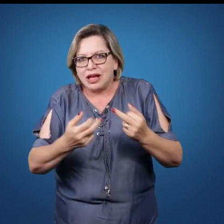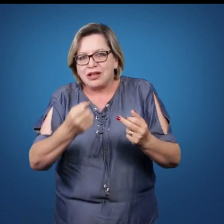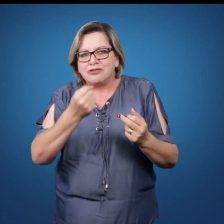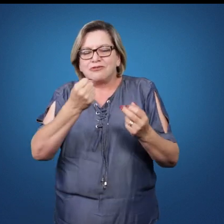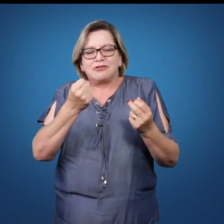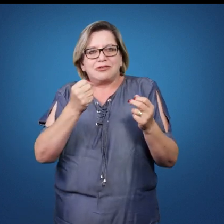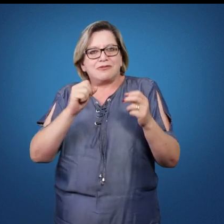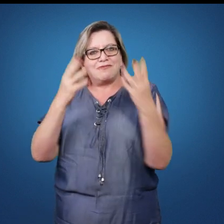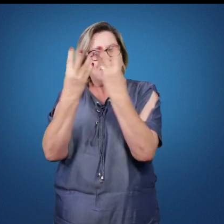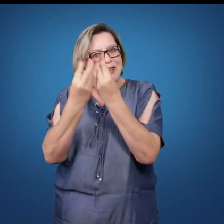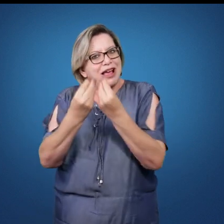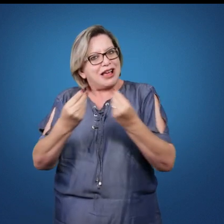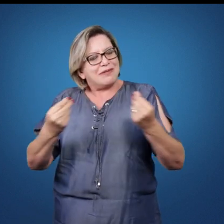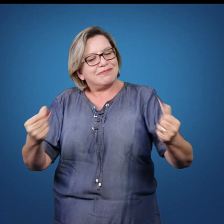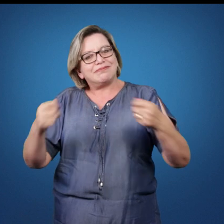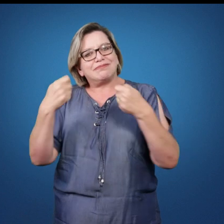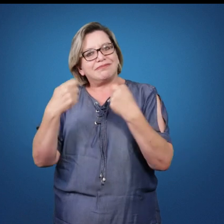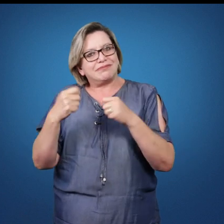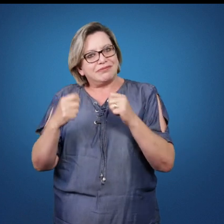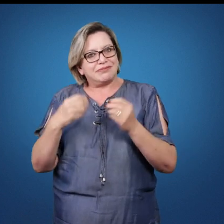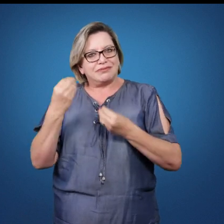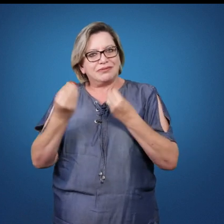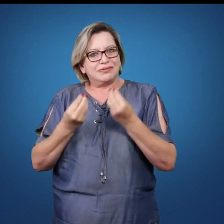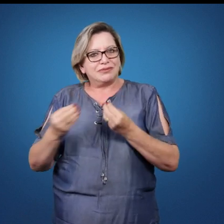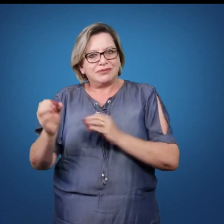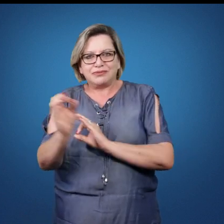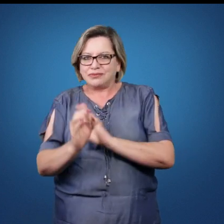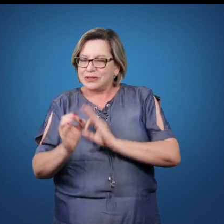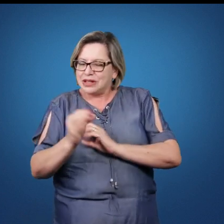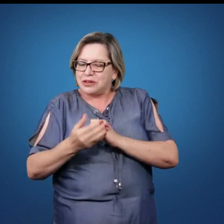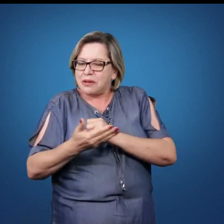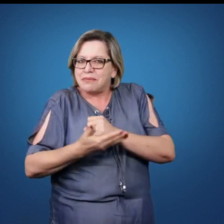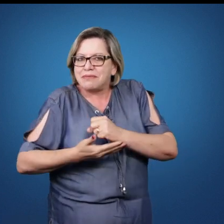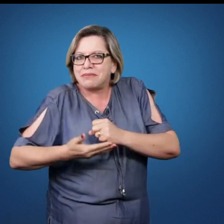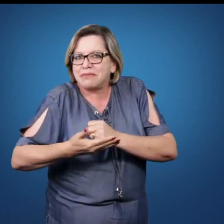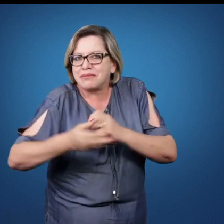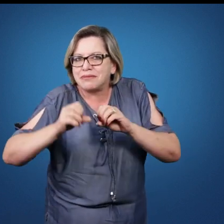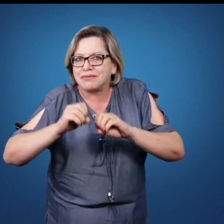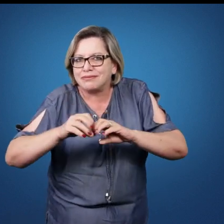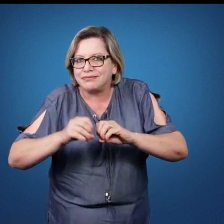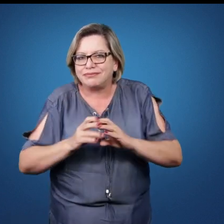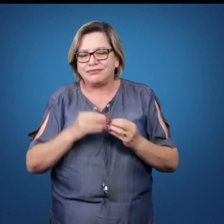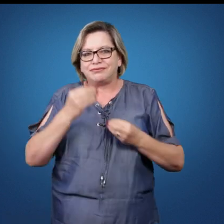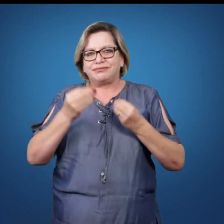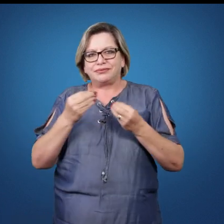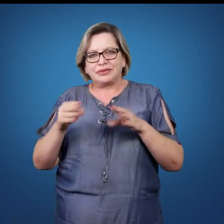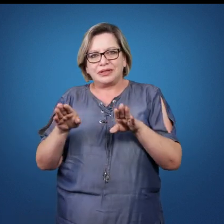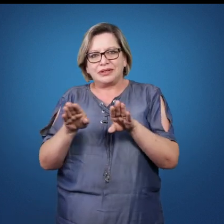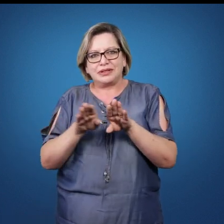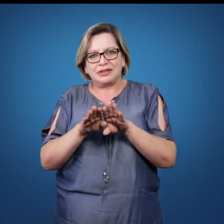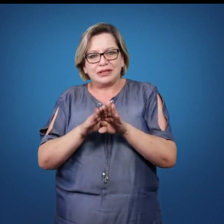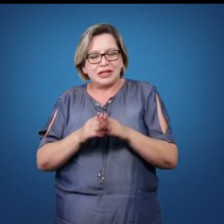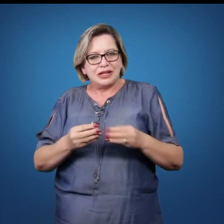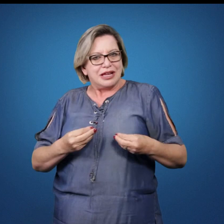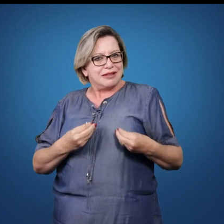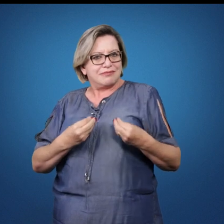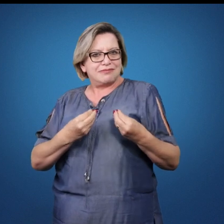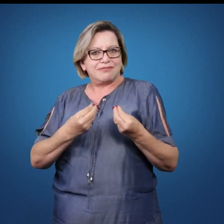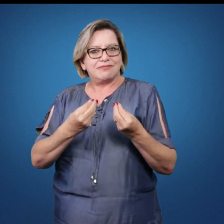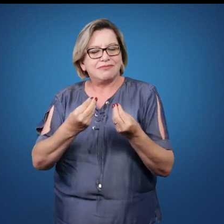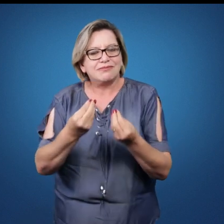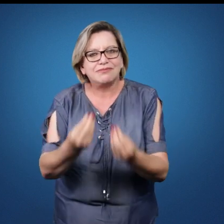habilidades e que a gente precisa então investir nesse aluno que está lá na educação básica, a partir da modalidade proporcionar para ele